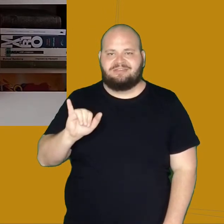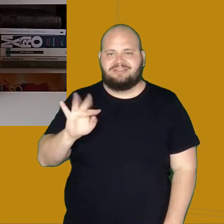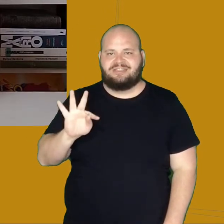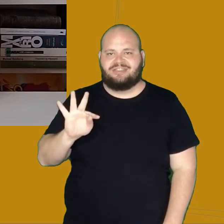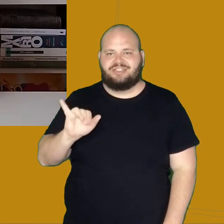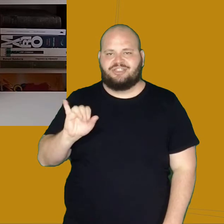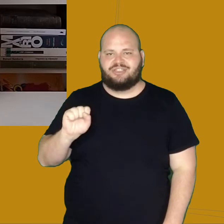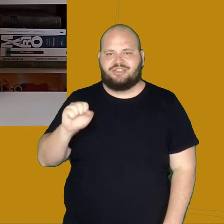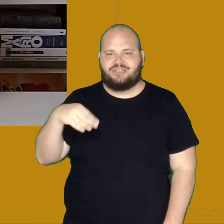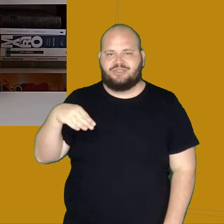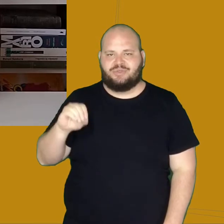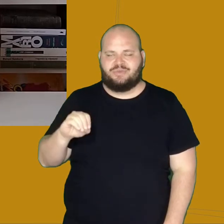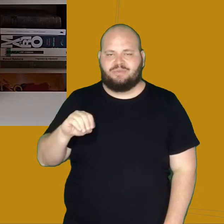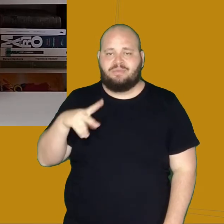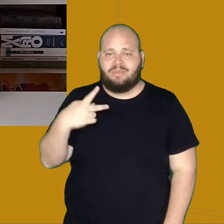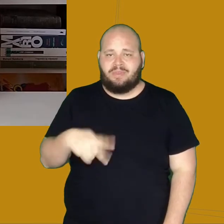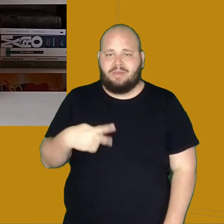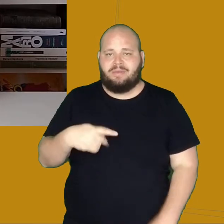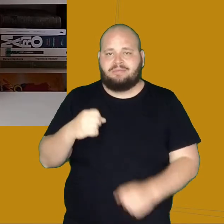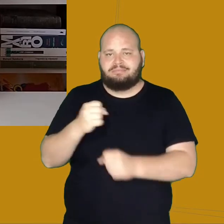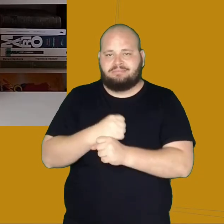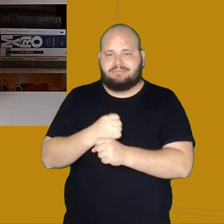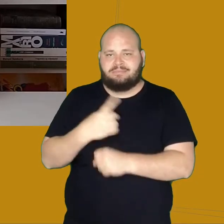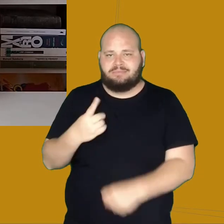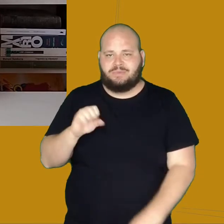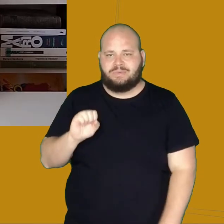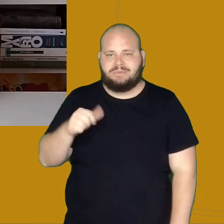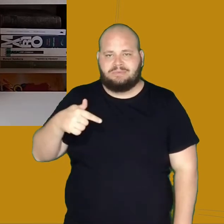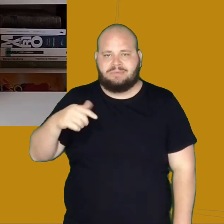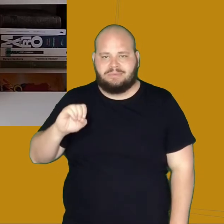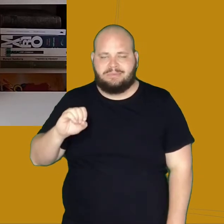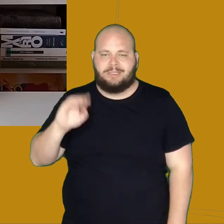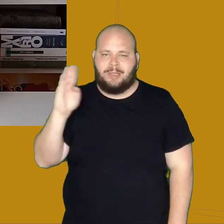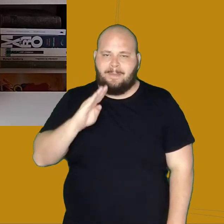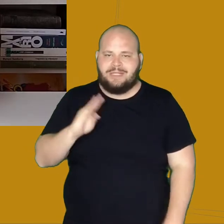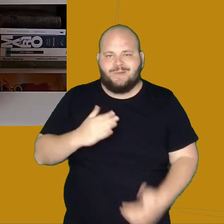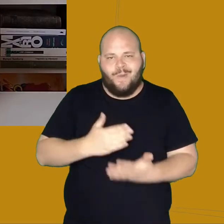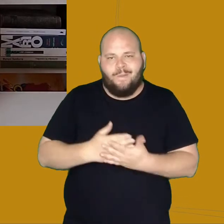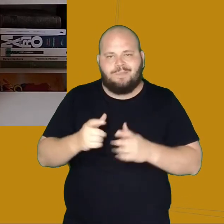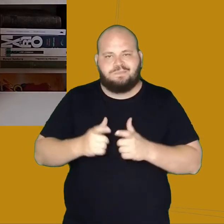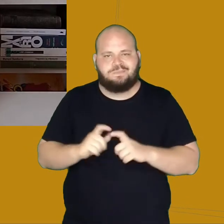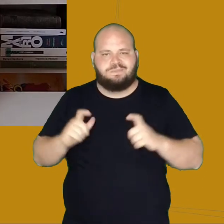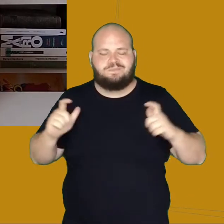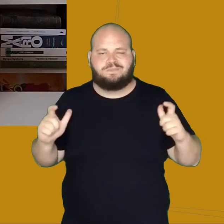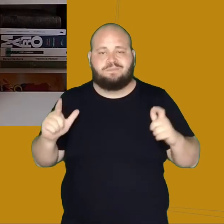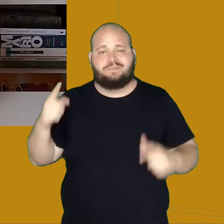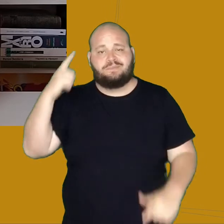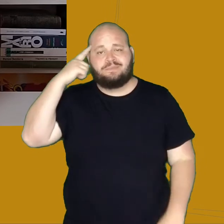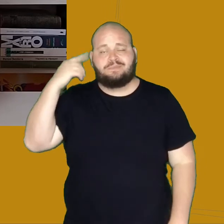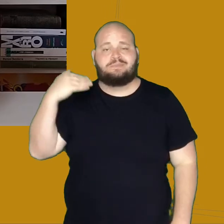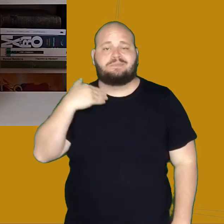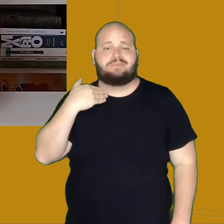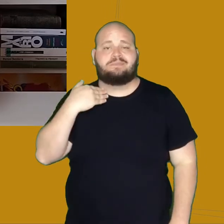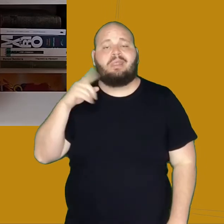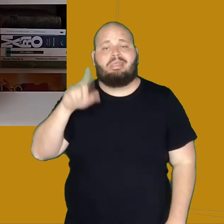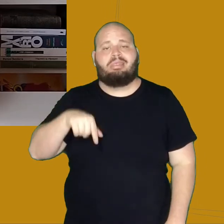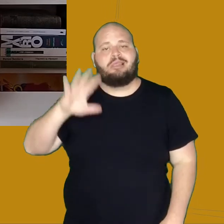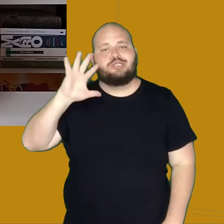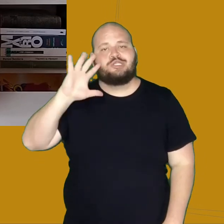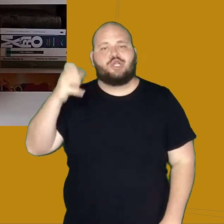1870. O Desembargador acreditava que o Espiritismo seria a solução para os problemas históricos, pois, em vez de a gente